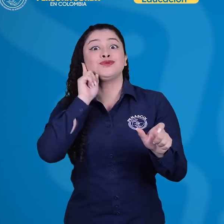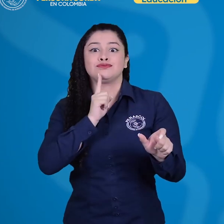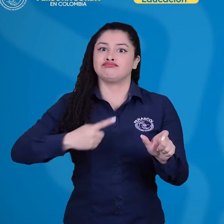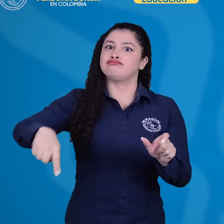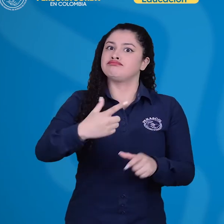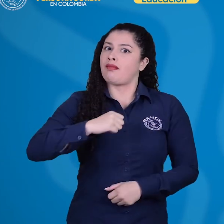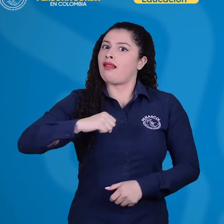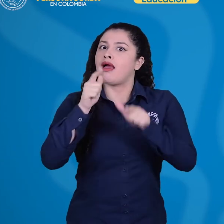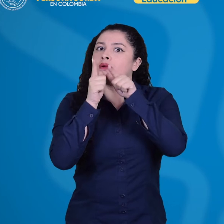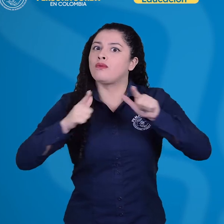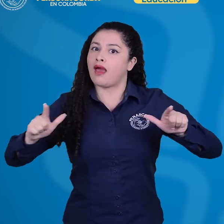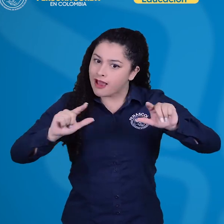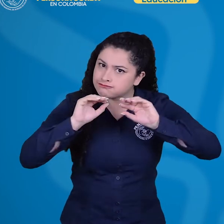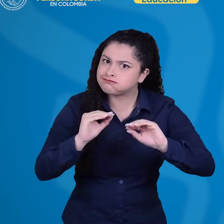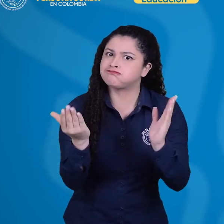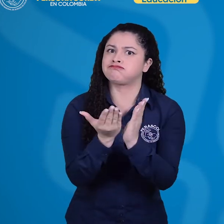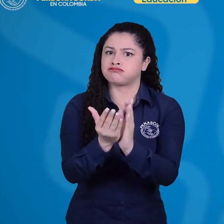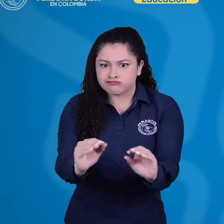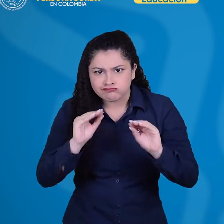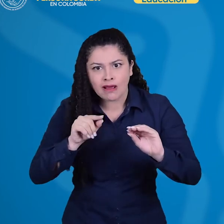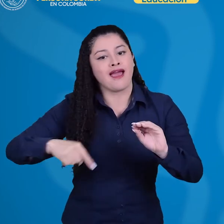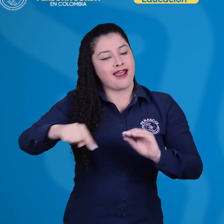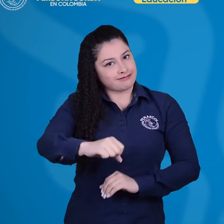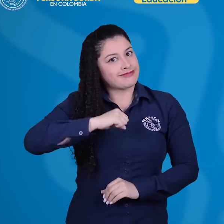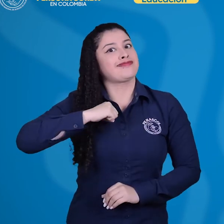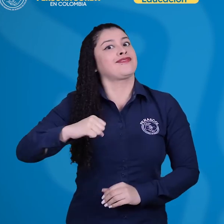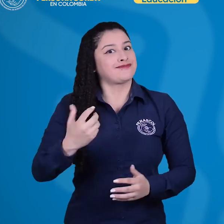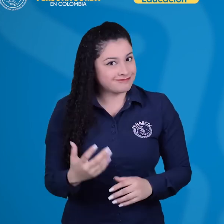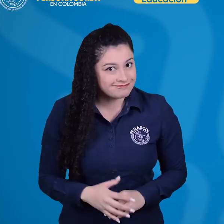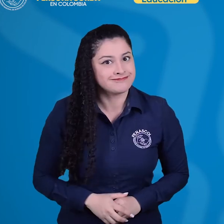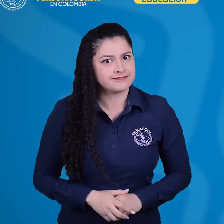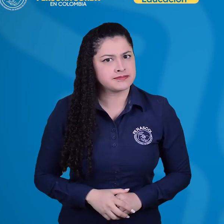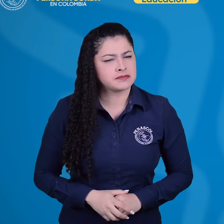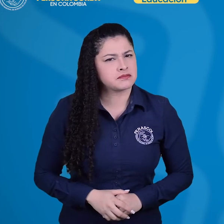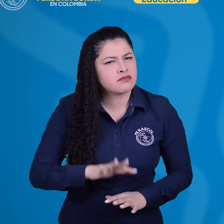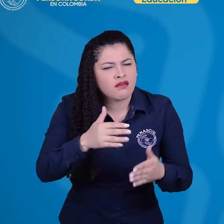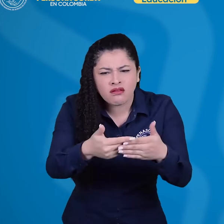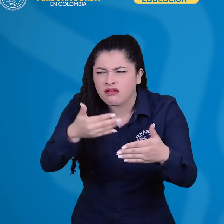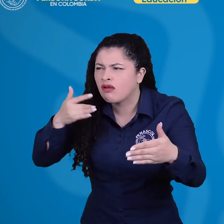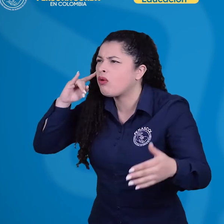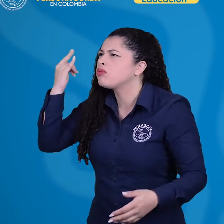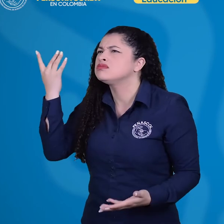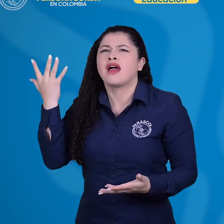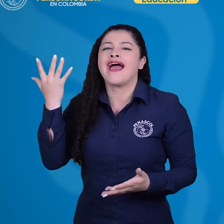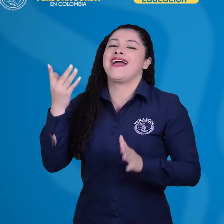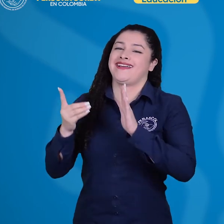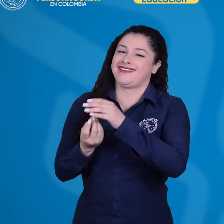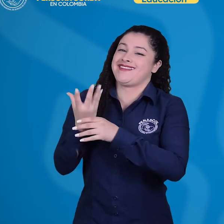toda vez que los derechos lingüísticos que le son propios a la comunidad sorda hacen parte de su derecho a la educación.